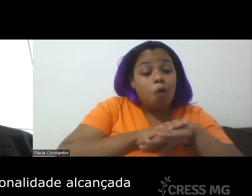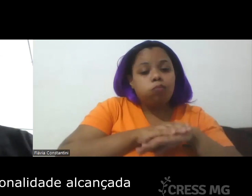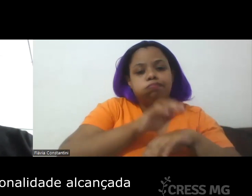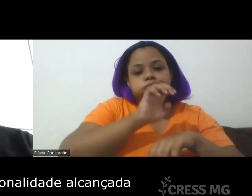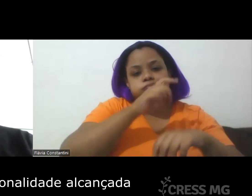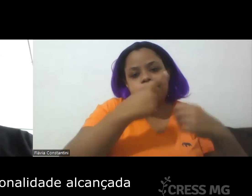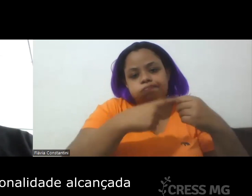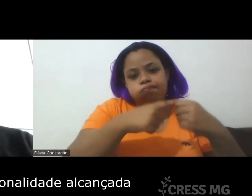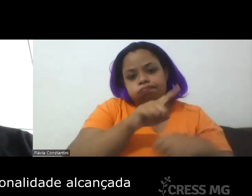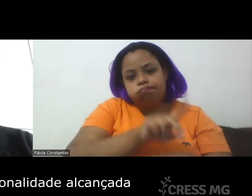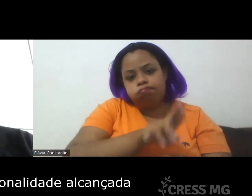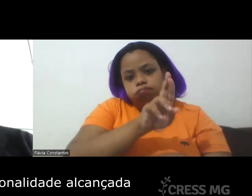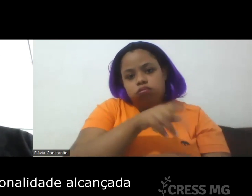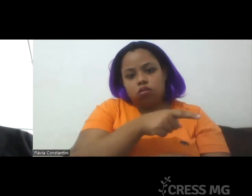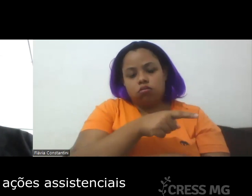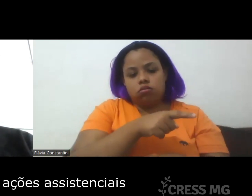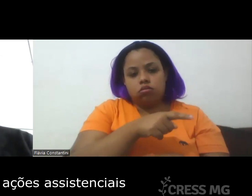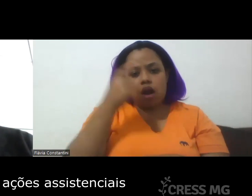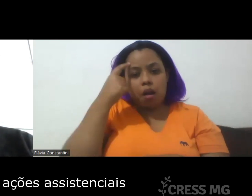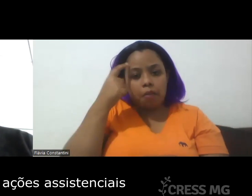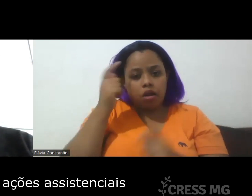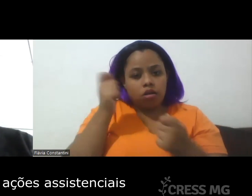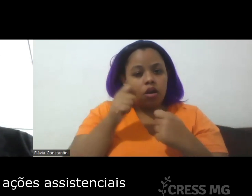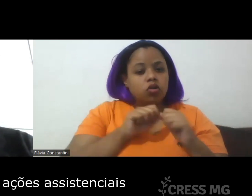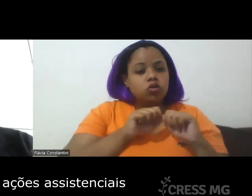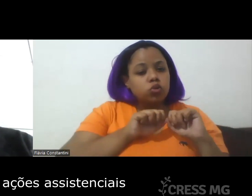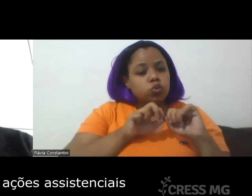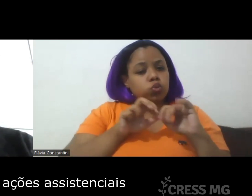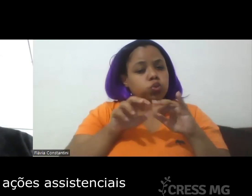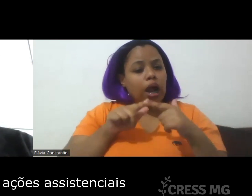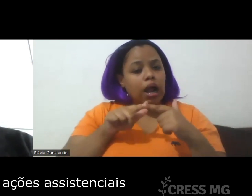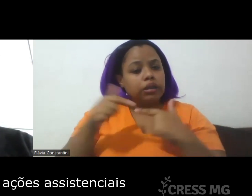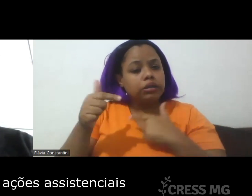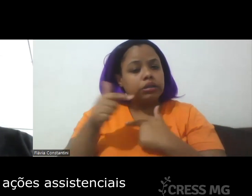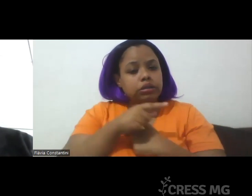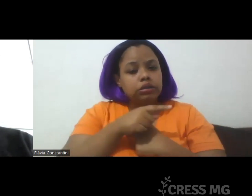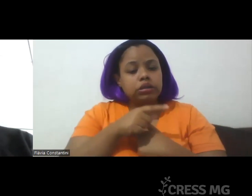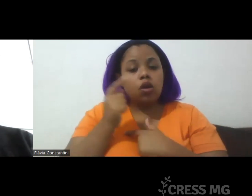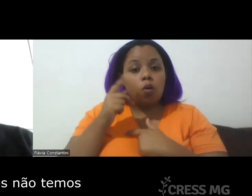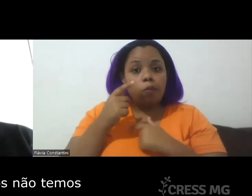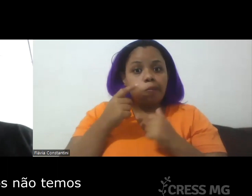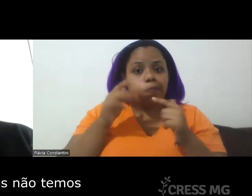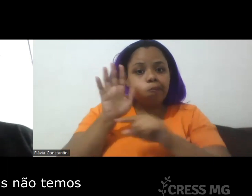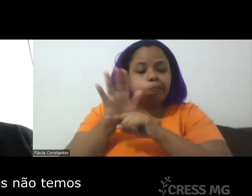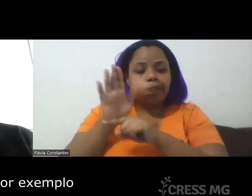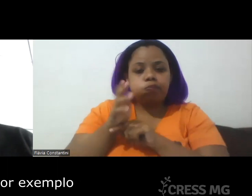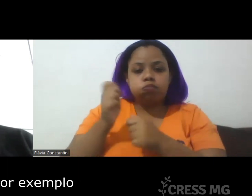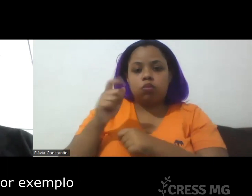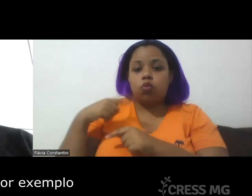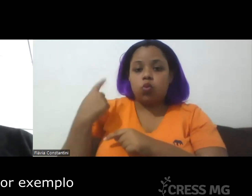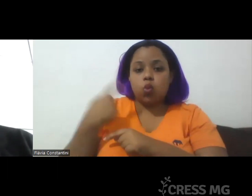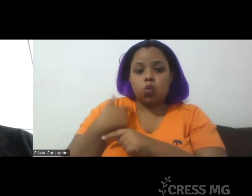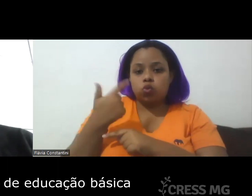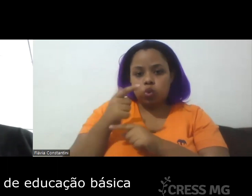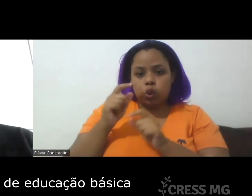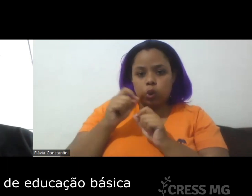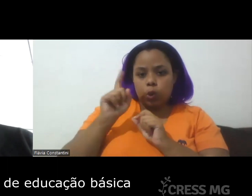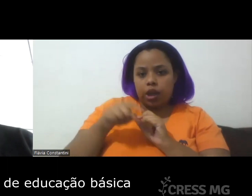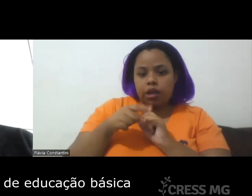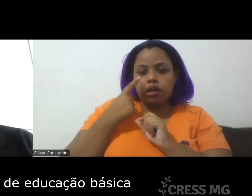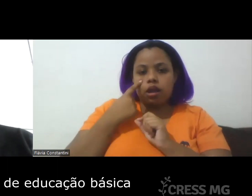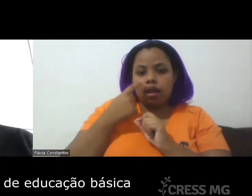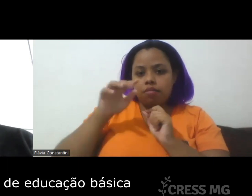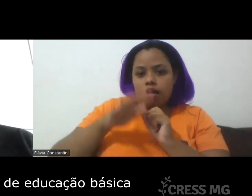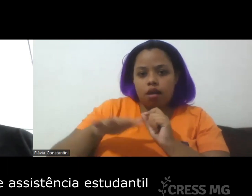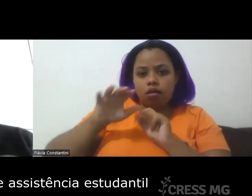a institucionalidade alcançada por essas ações assistenciais, nós não temos, por exemplo, no campo